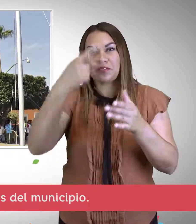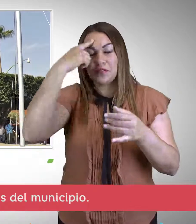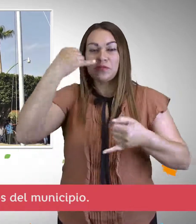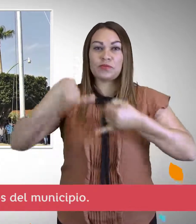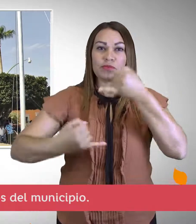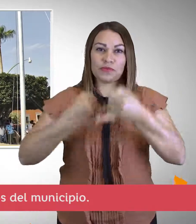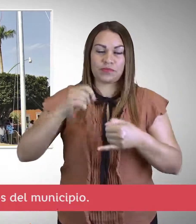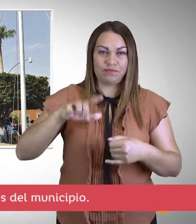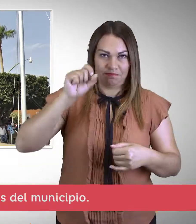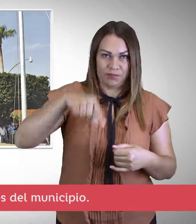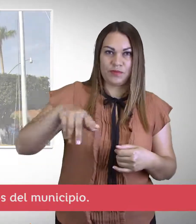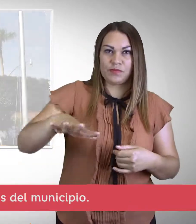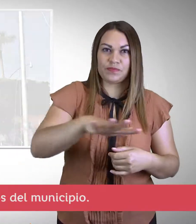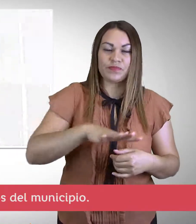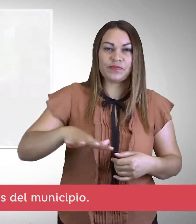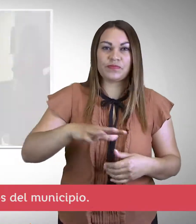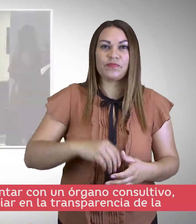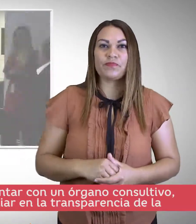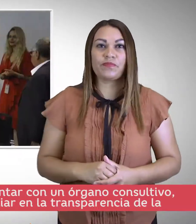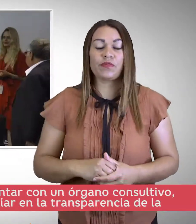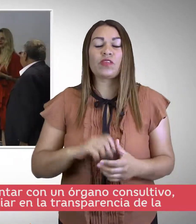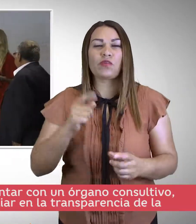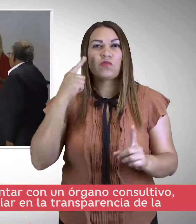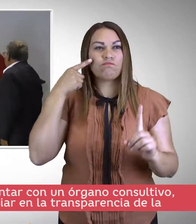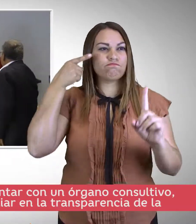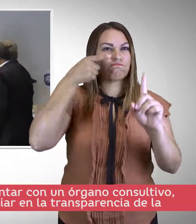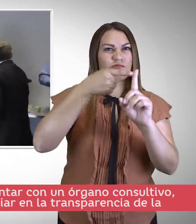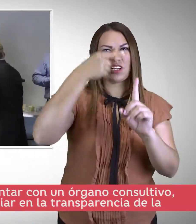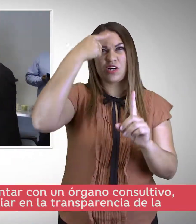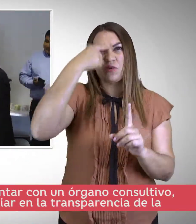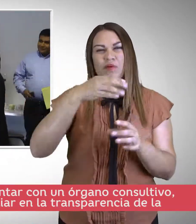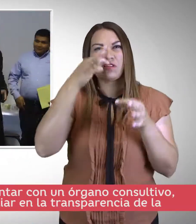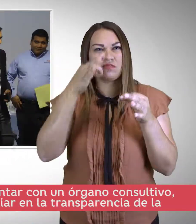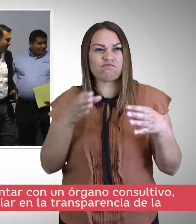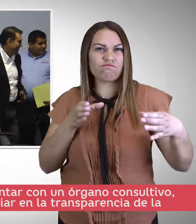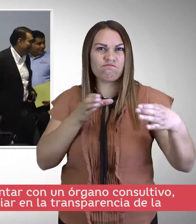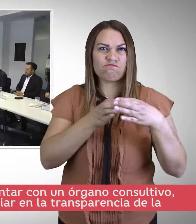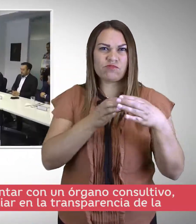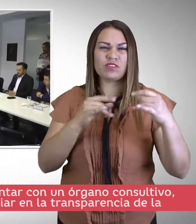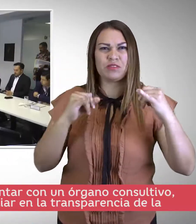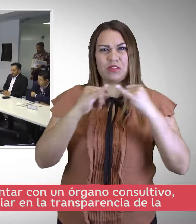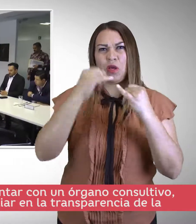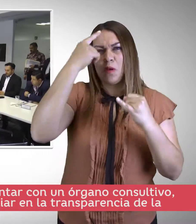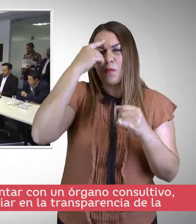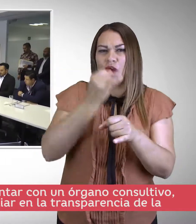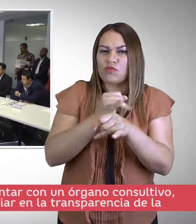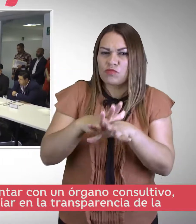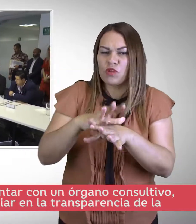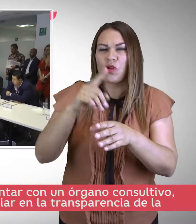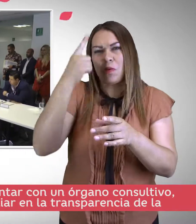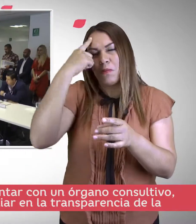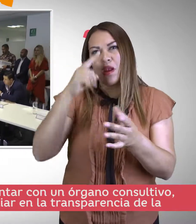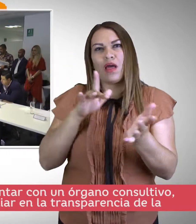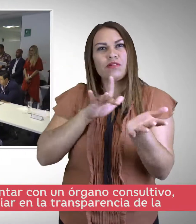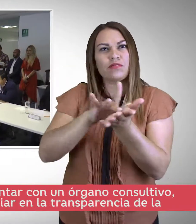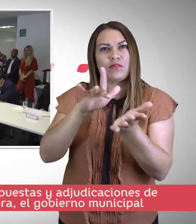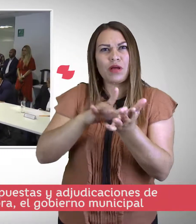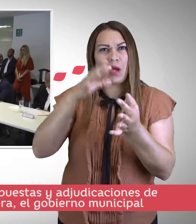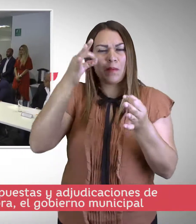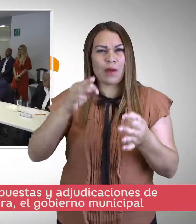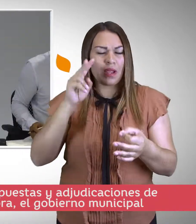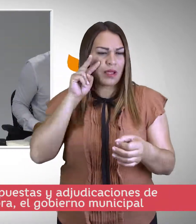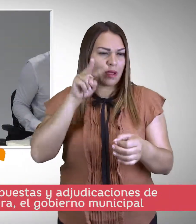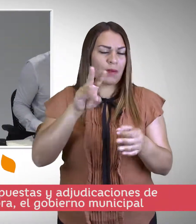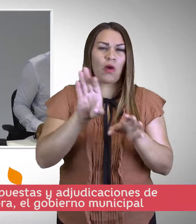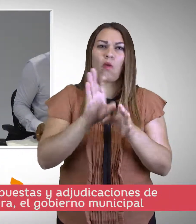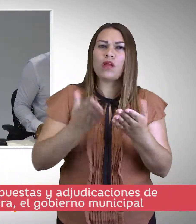espacios públicos del municipio. Con el objetivo de contar con un órgano consultivo, informativo y auxiliar en la transparencia de la